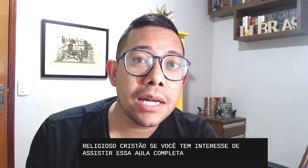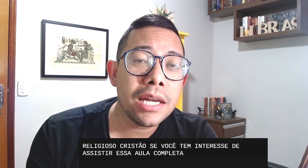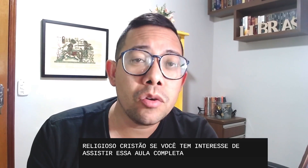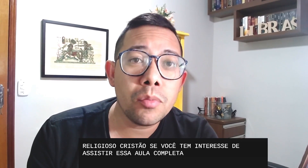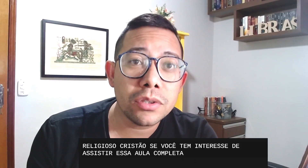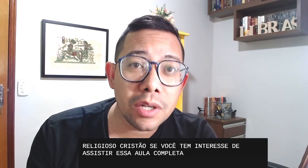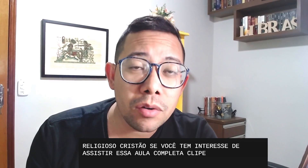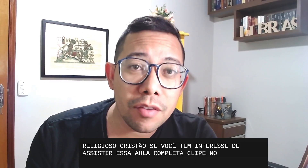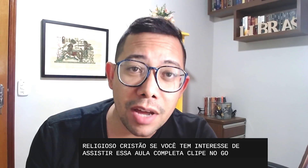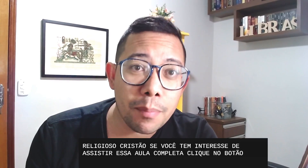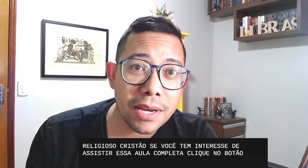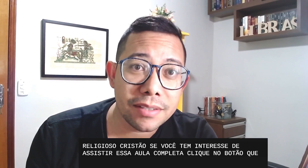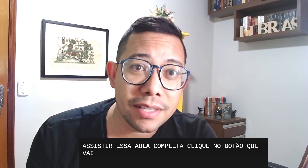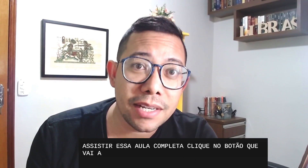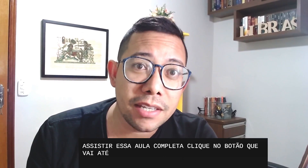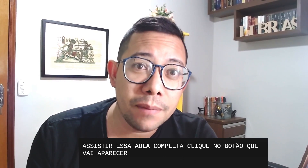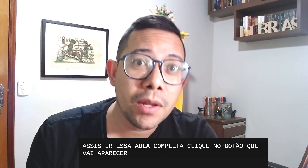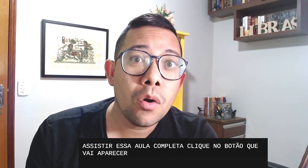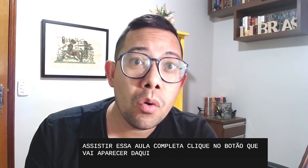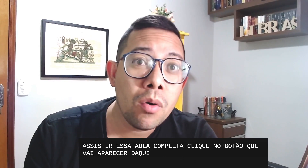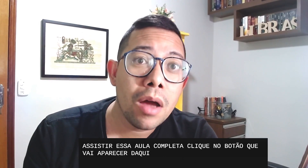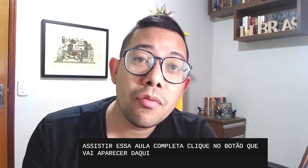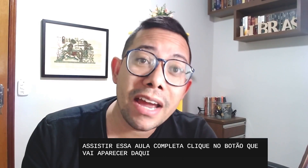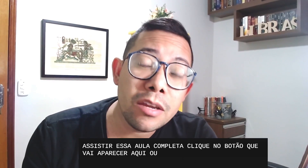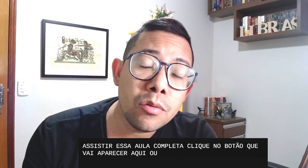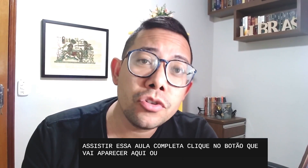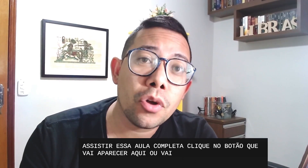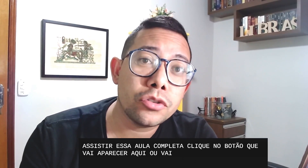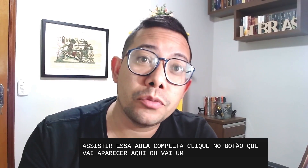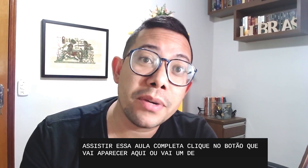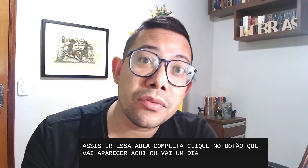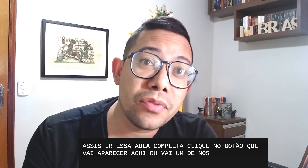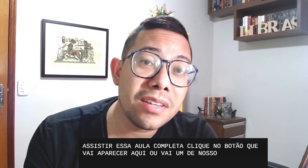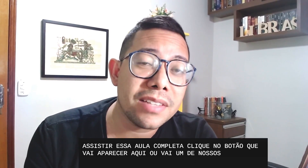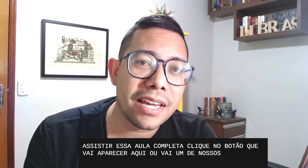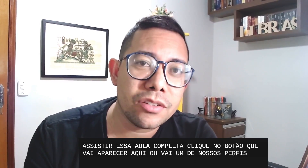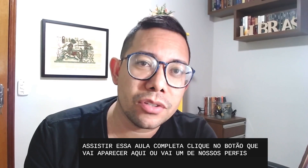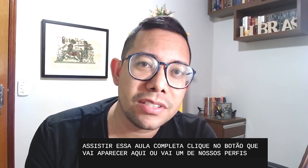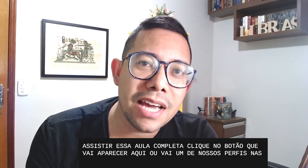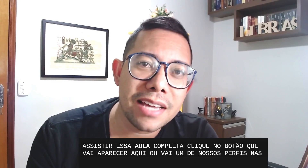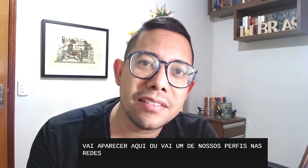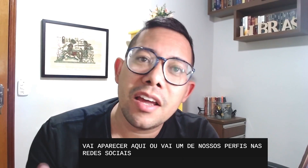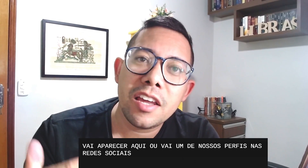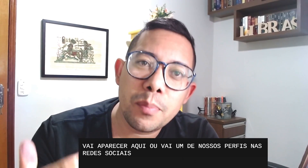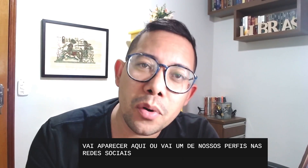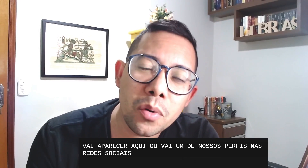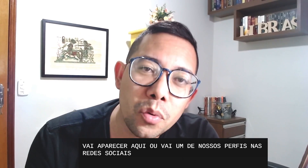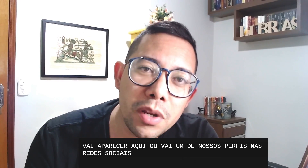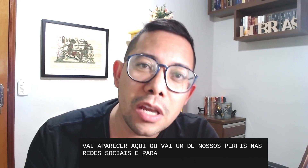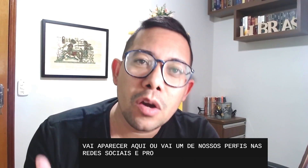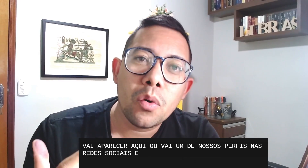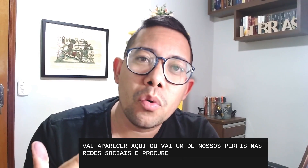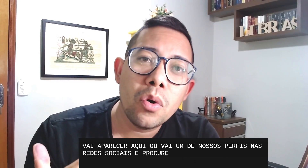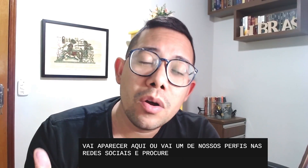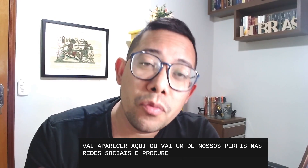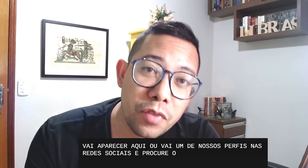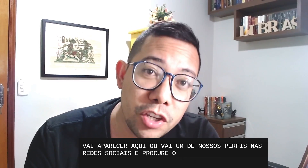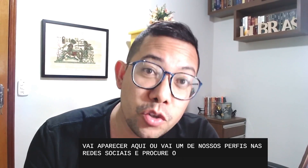clica no botão que vai aparecer aqui, ou vá em um de nossos perfis nas redes sociais, e procure o vídeo